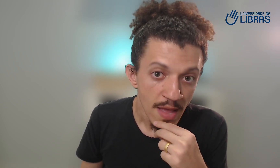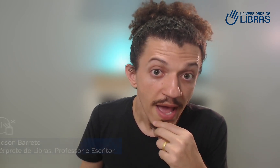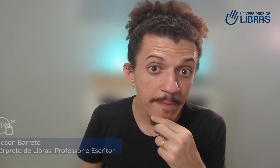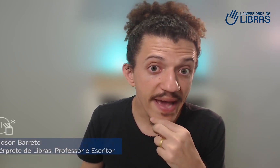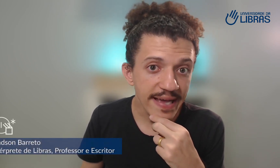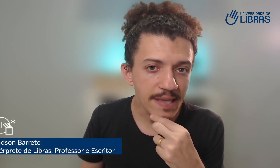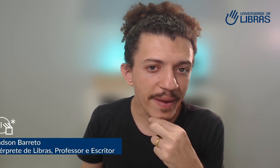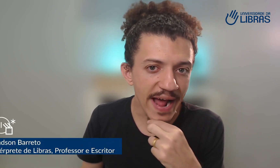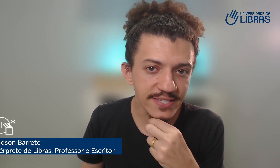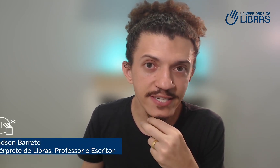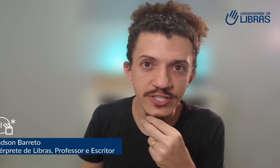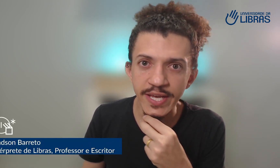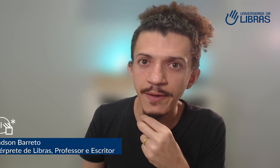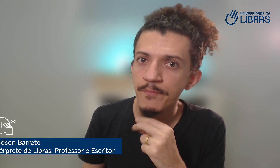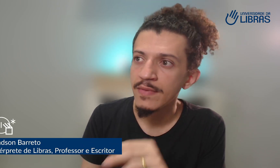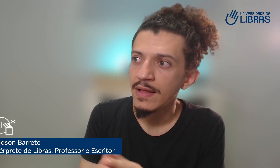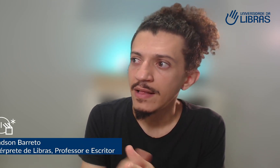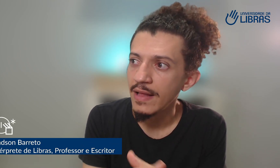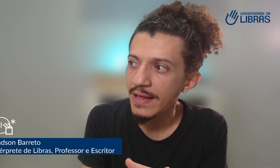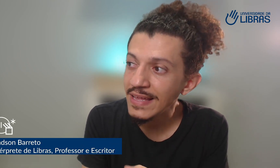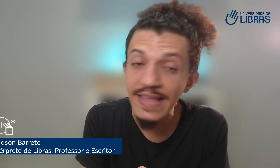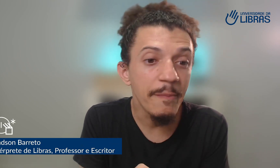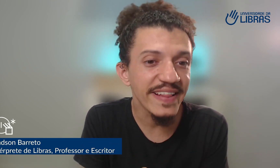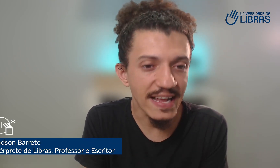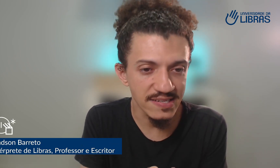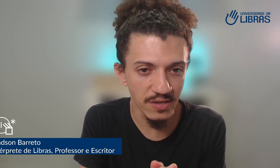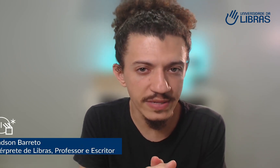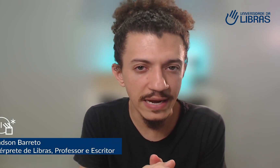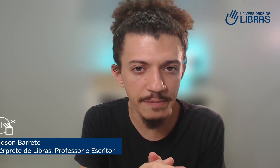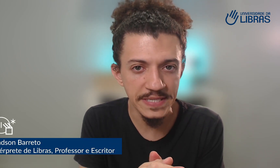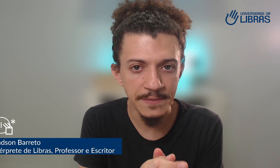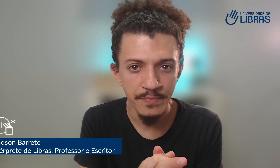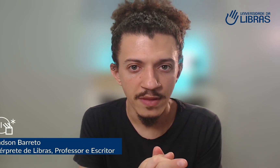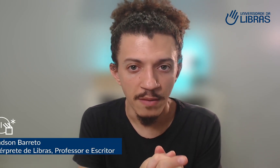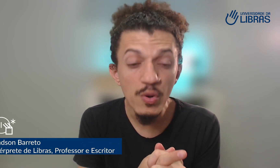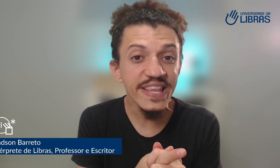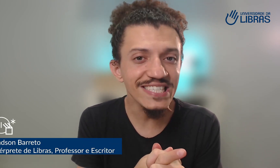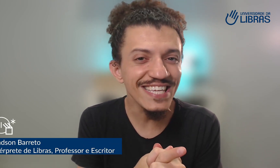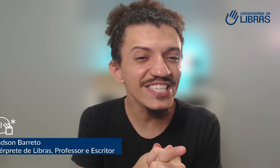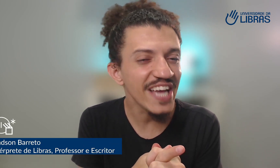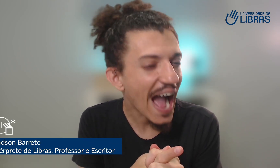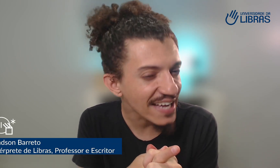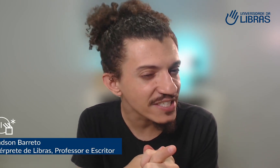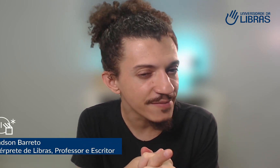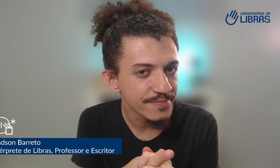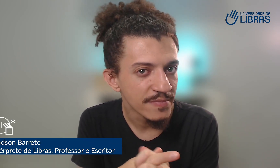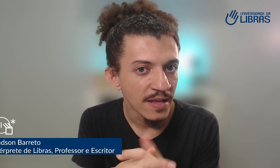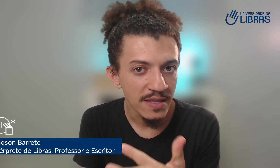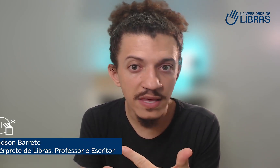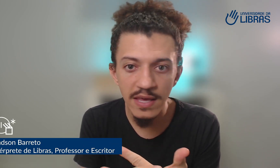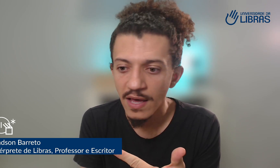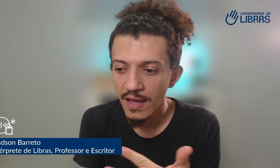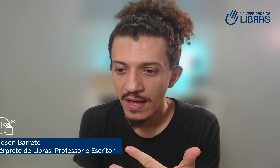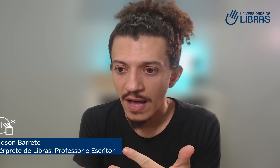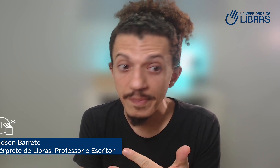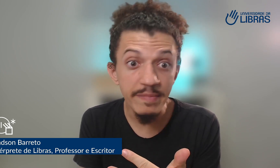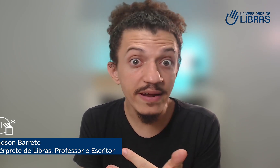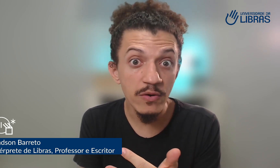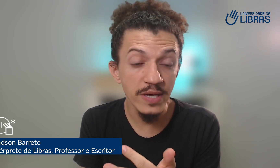Rebeca, essa prática de interpretação da Libras, muita gente acha que a primeira coisa